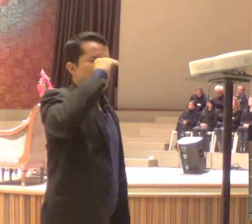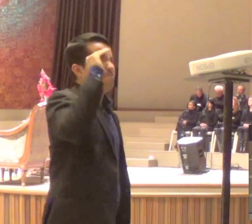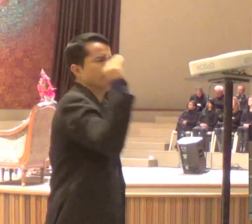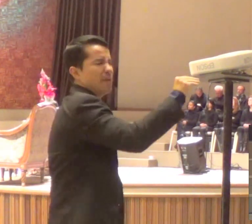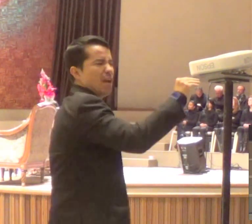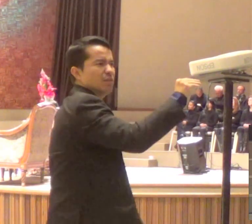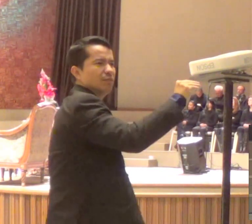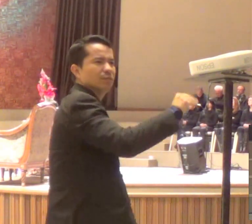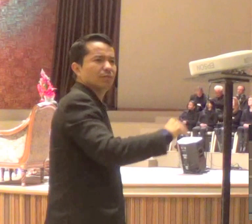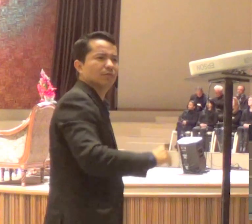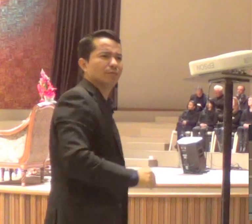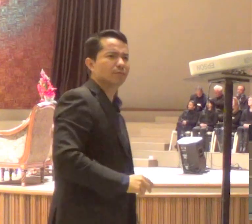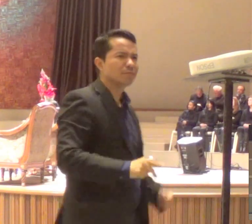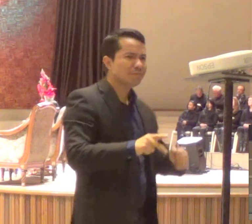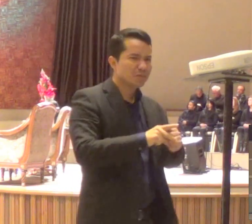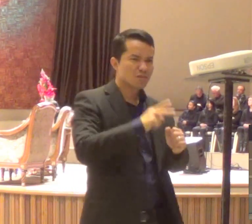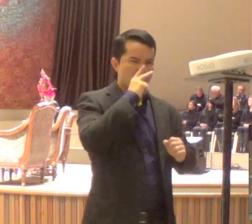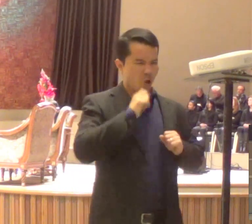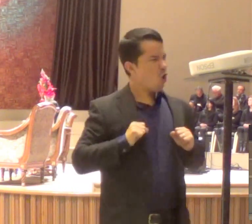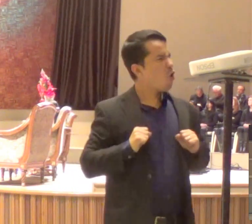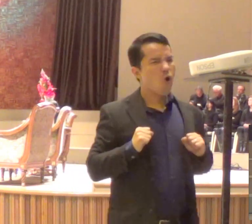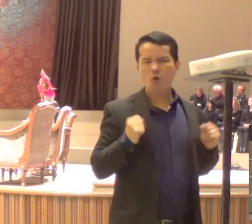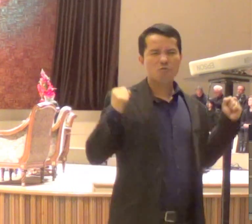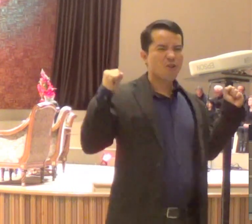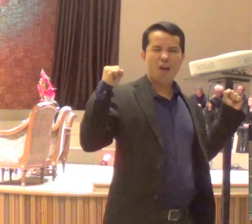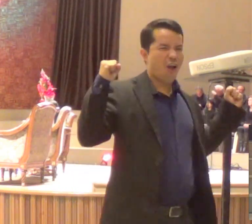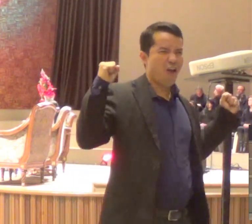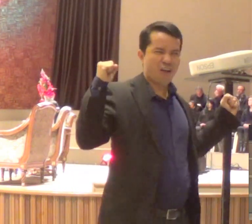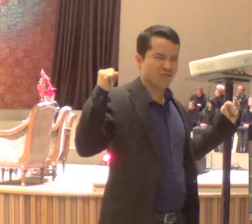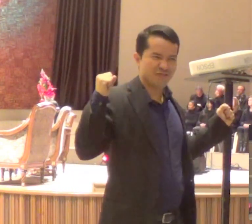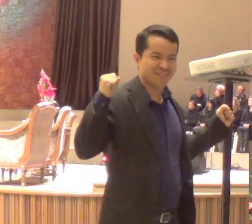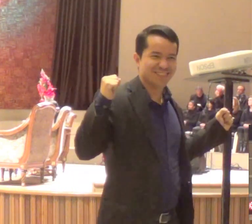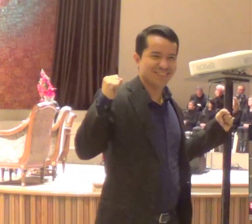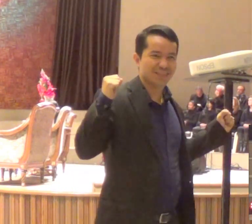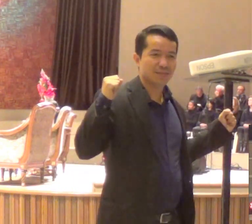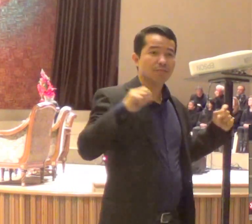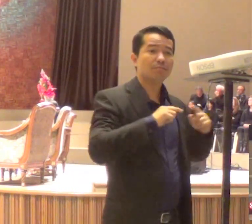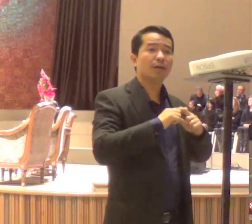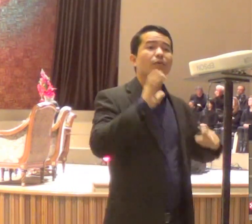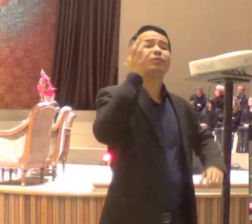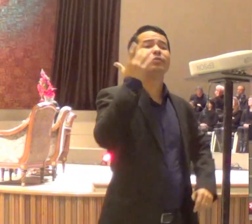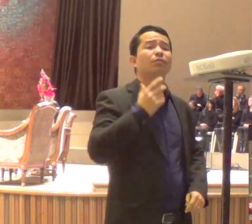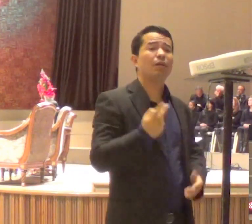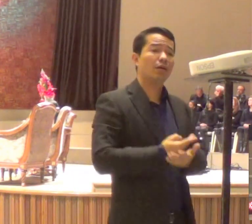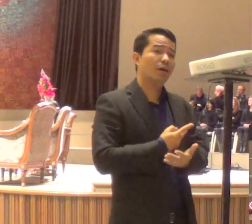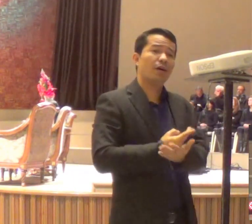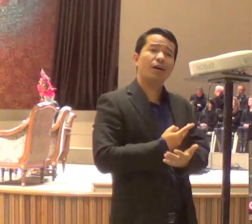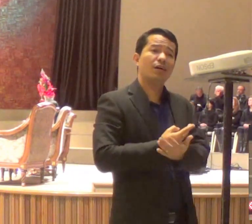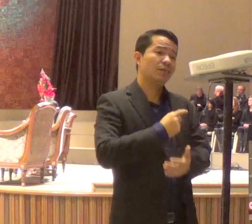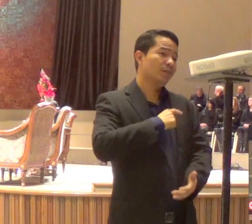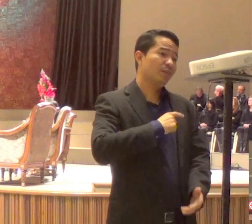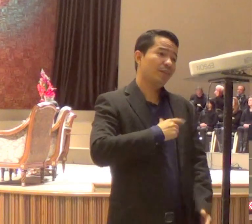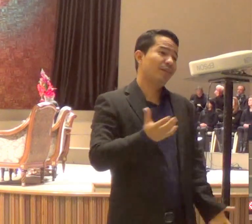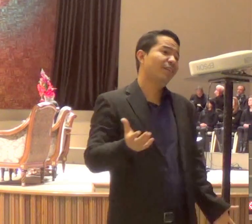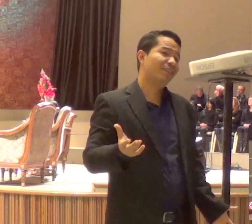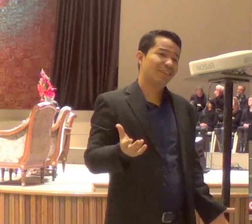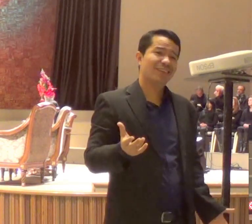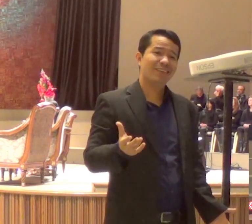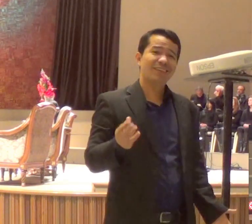e sabe, ele estava certo, de que isso não aconteceria, na vida dele, tanto é, que